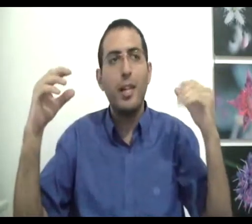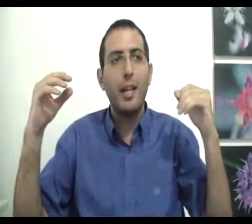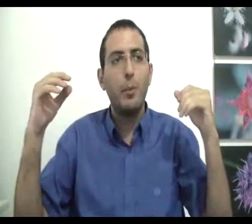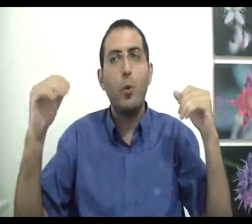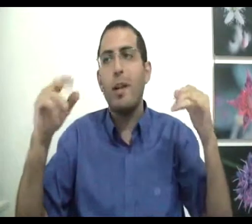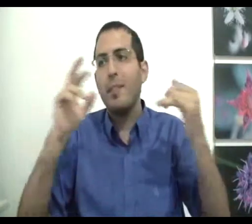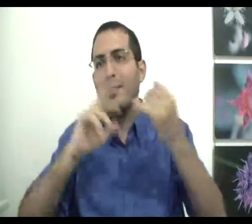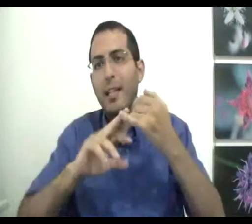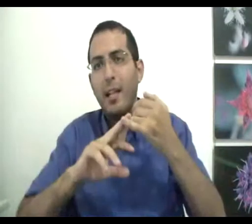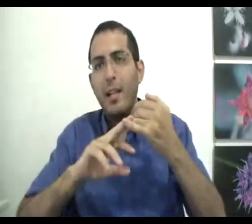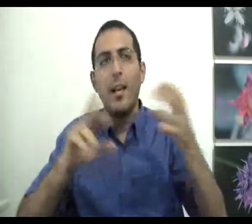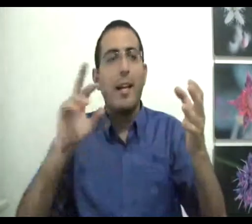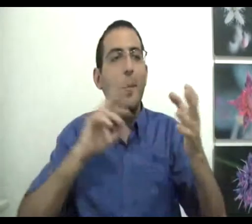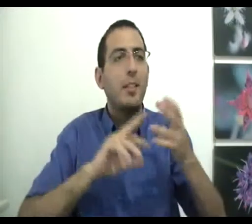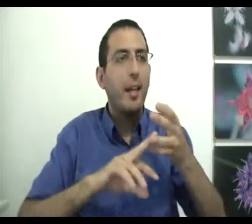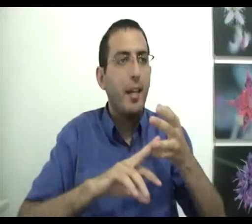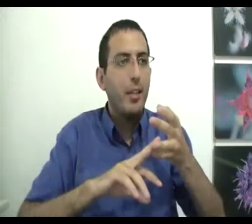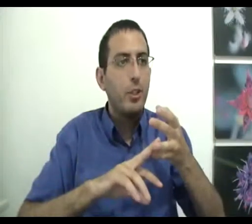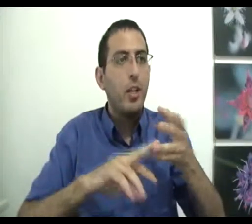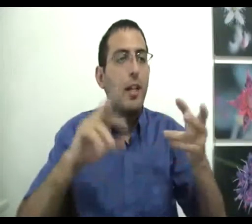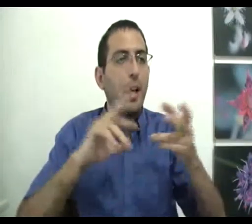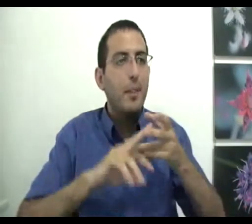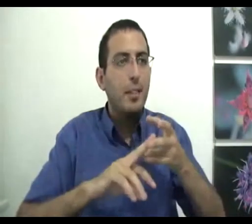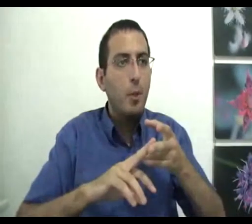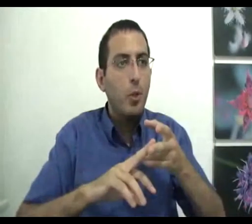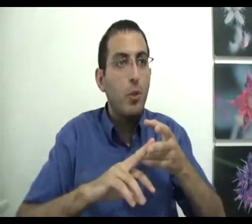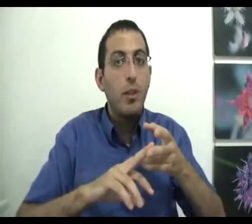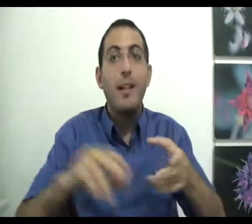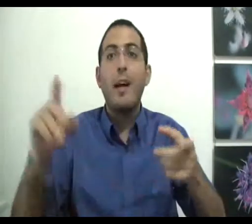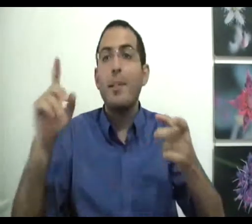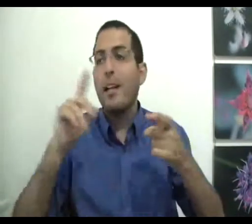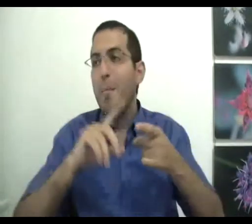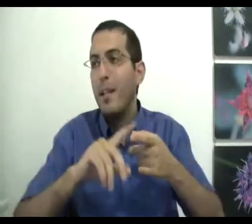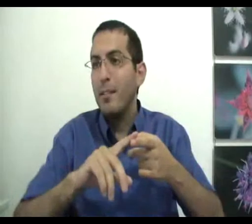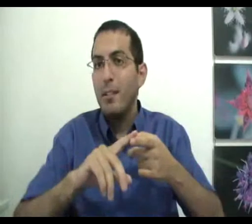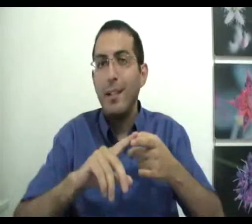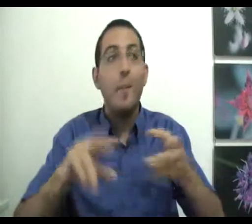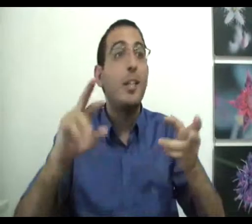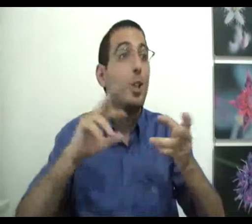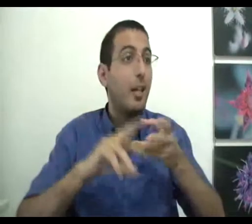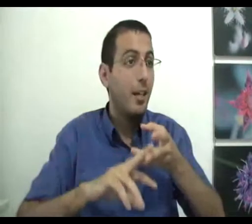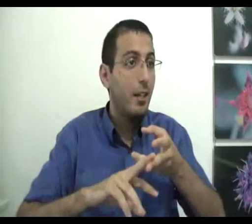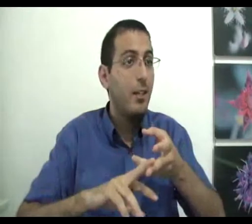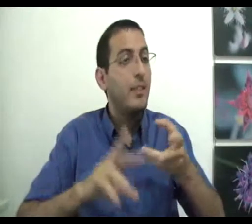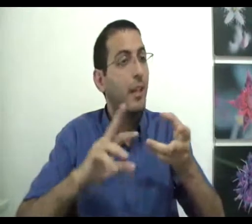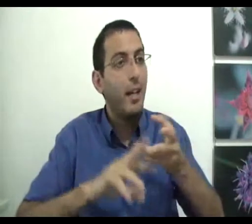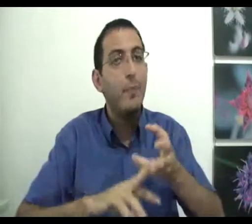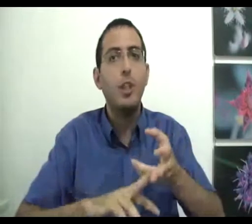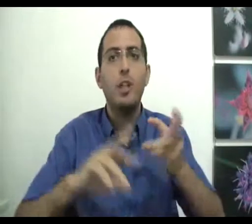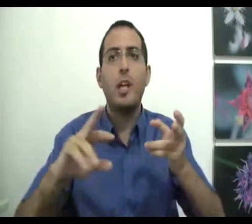שיחיל בתוכו גם את הסכל, גם את הרגש, גם את הדמיון, גם את האמת, גם את השקר, צריך גם שיהיה שקר